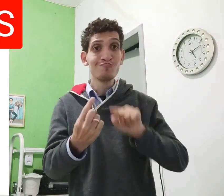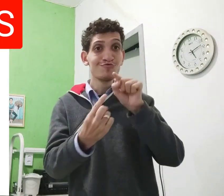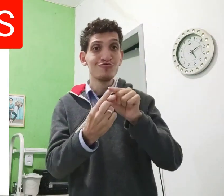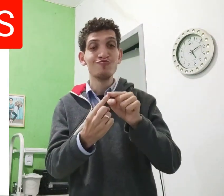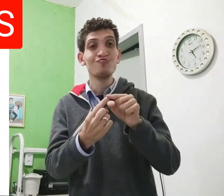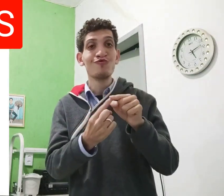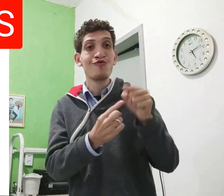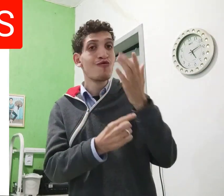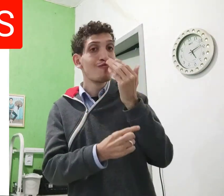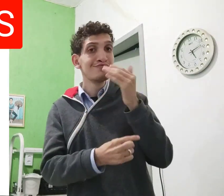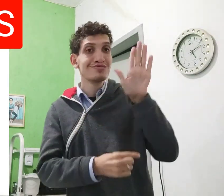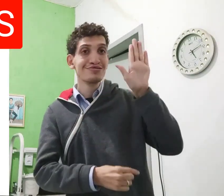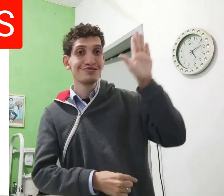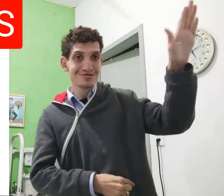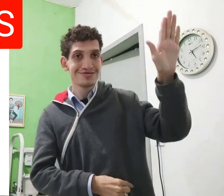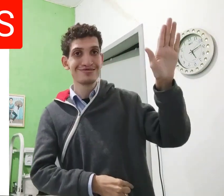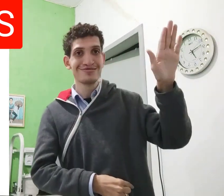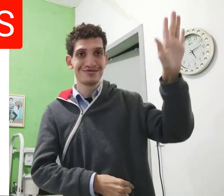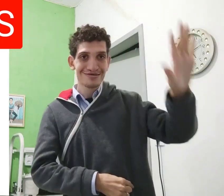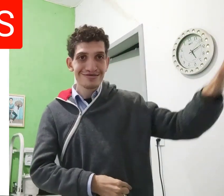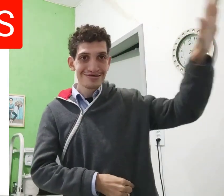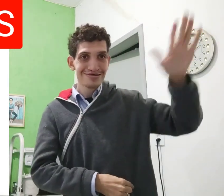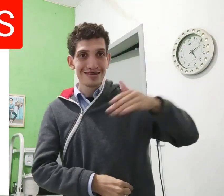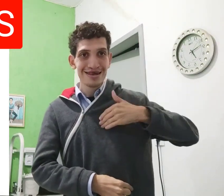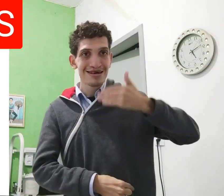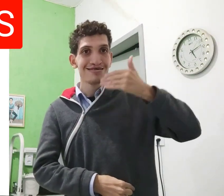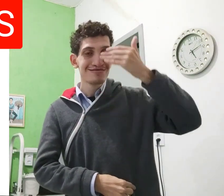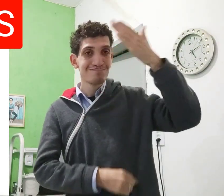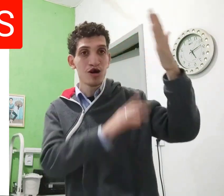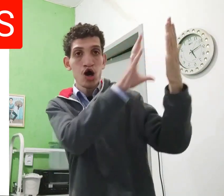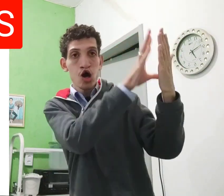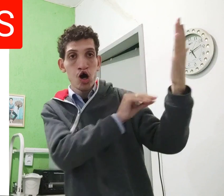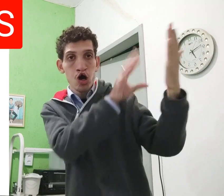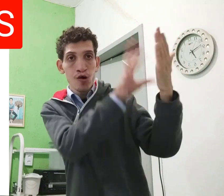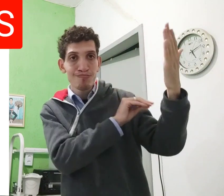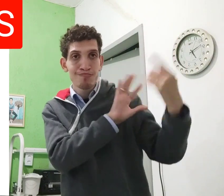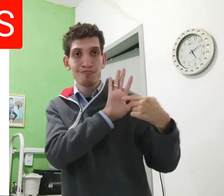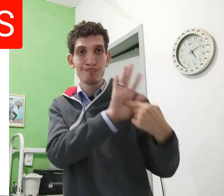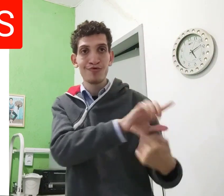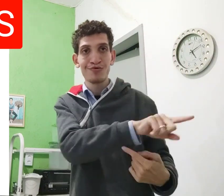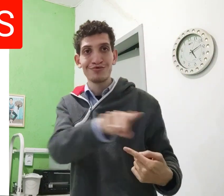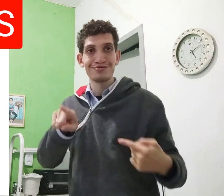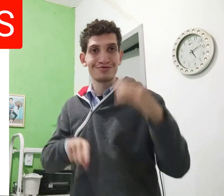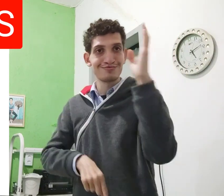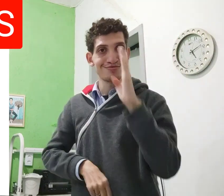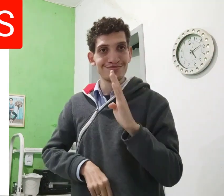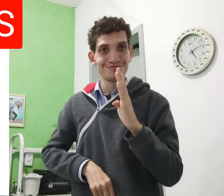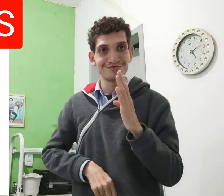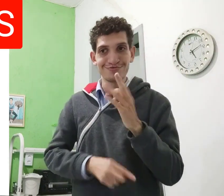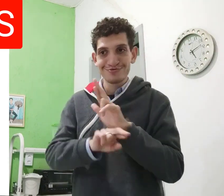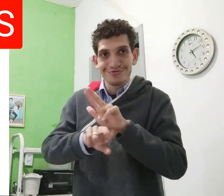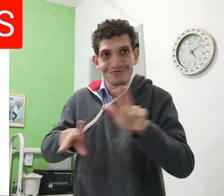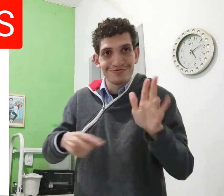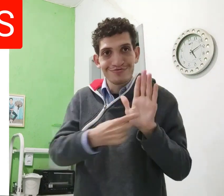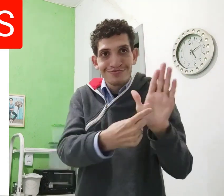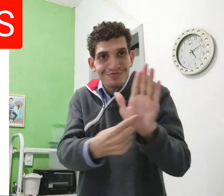Sim, porque esse loja, Rabibis, o objetivo é comida e lar nessa